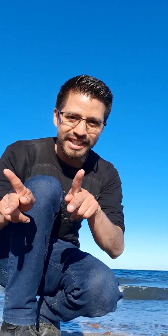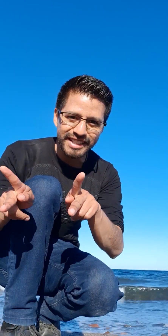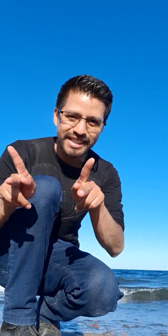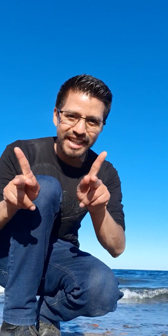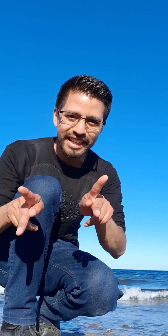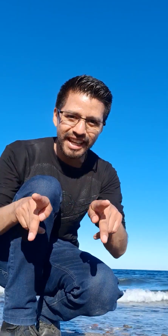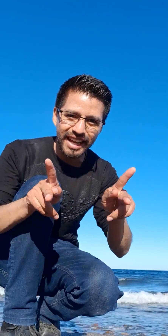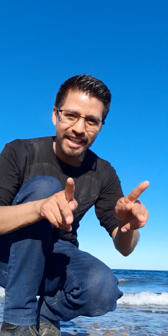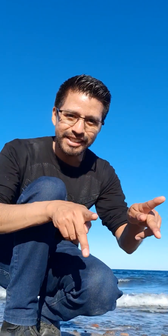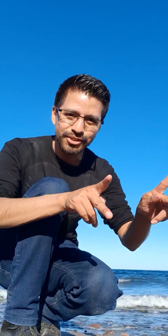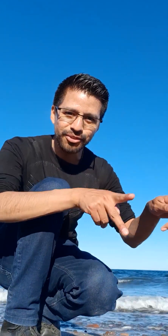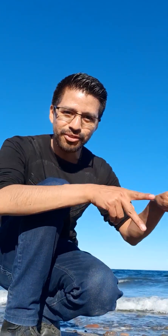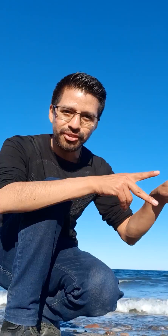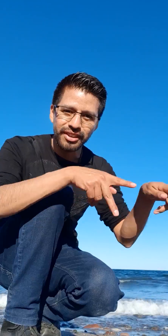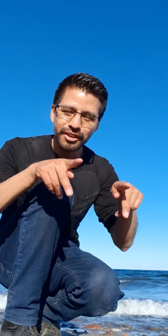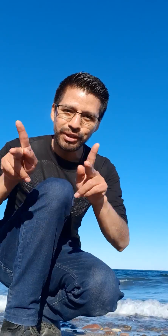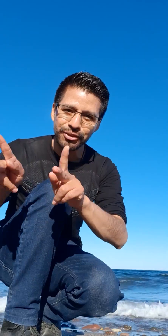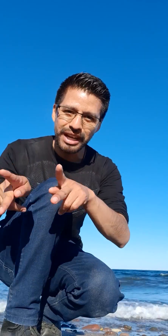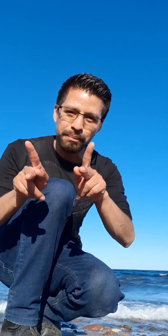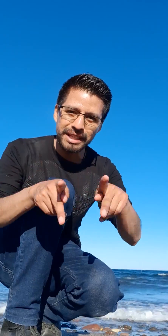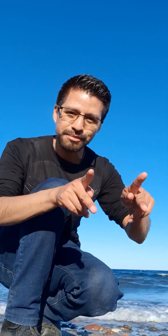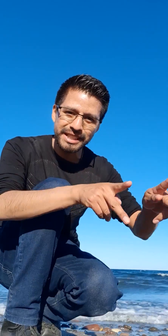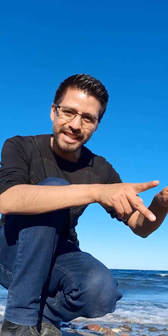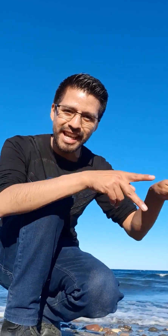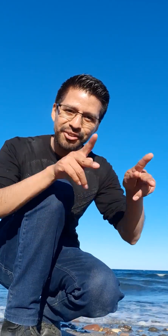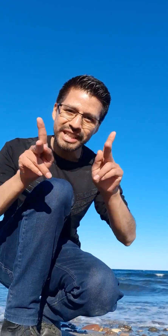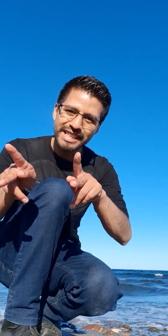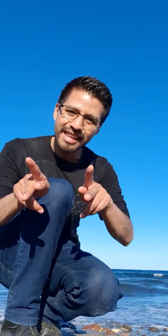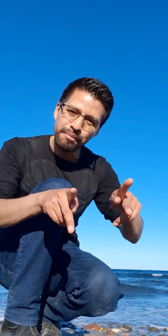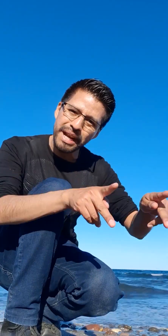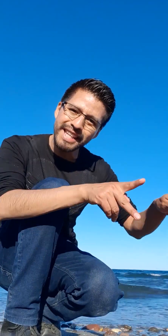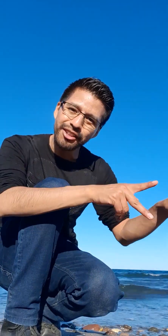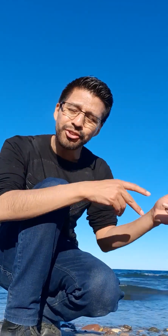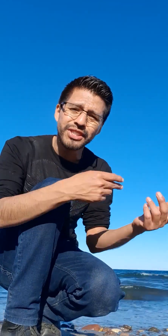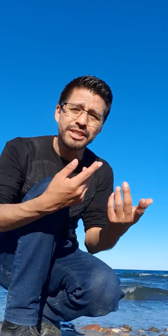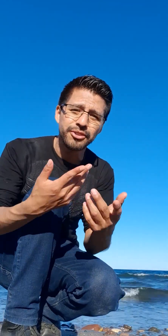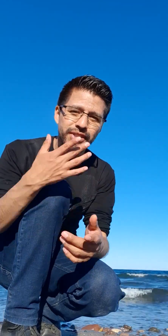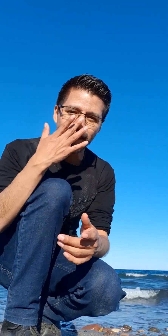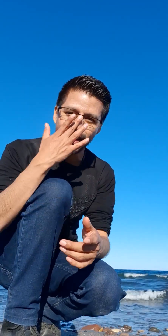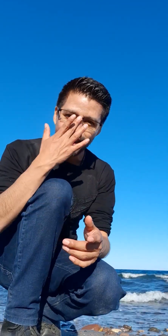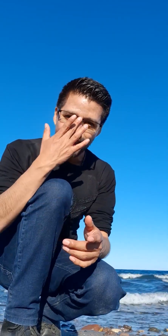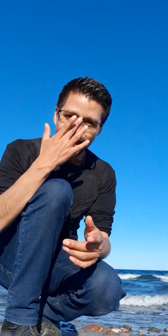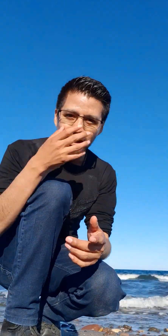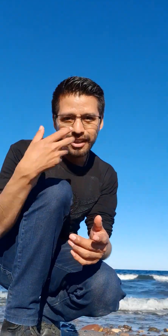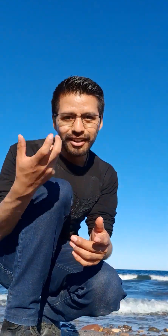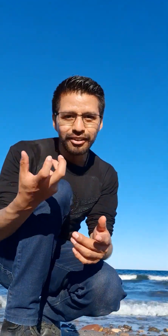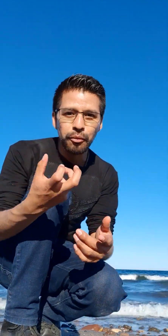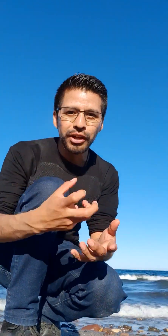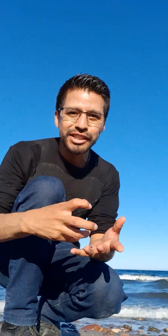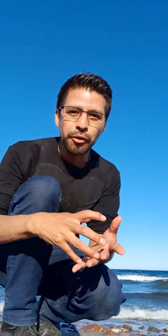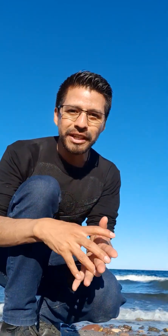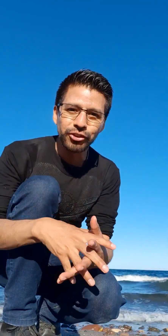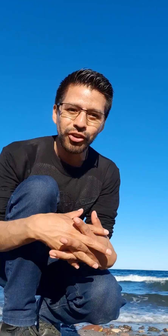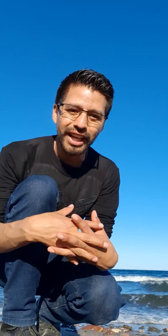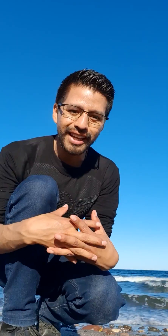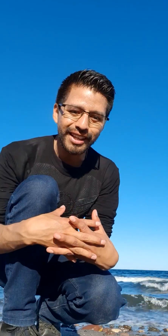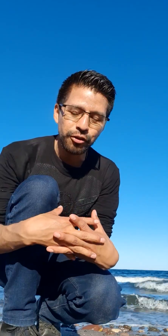que es esto. Bueno, en La Paz me enseñaron esta de playa, entonces no sé, como les comento, lo